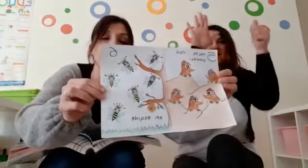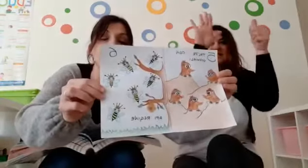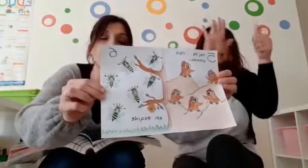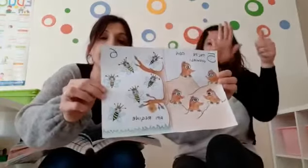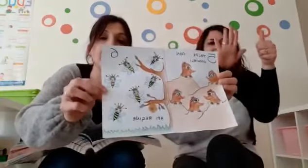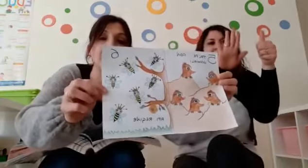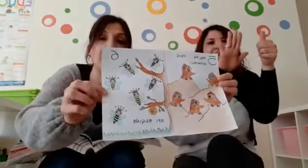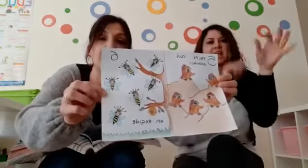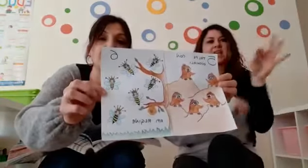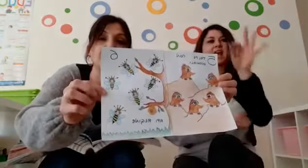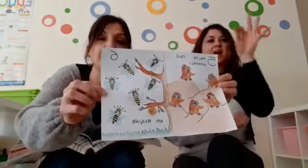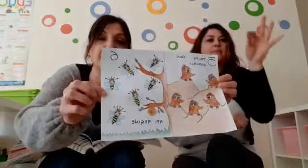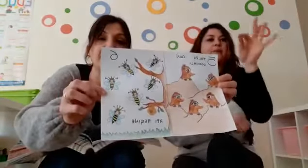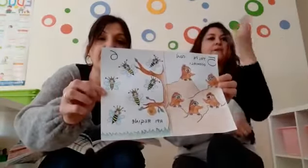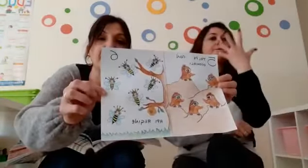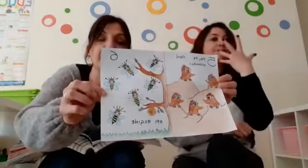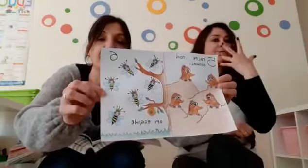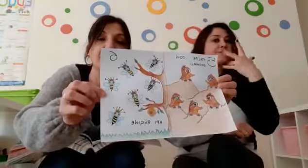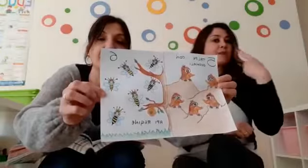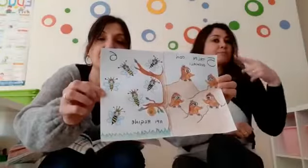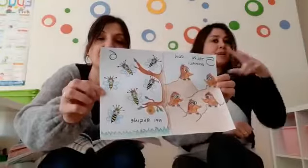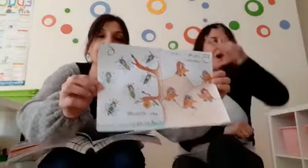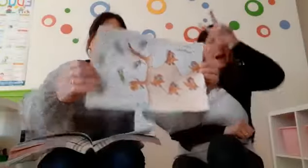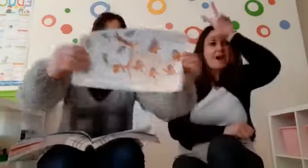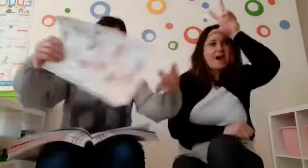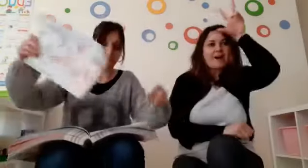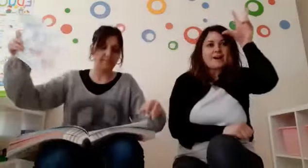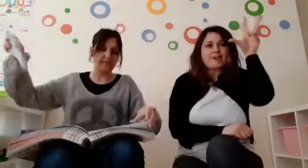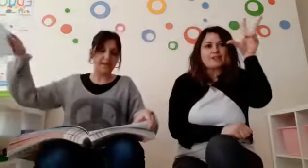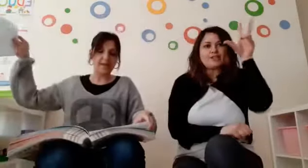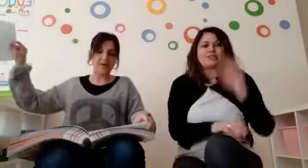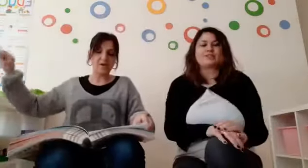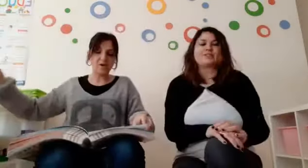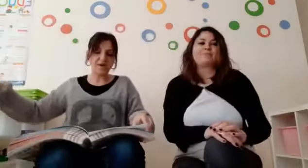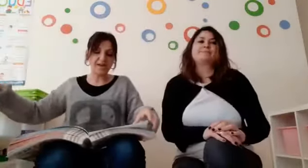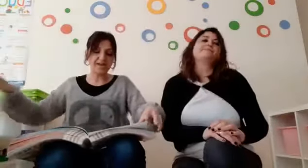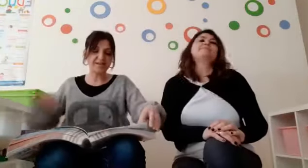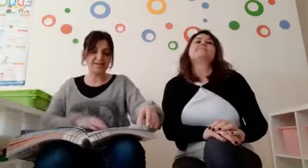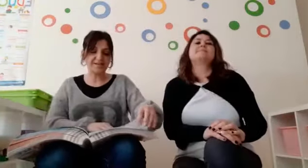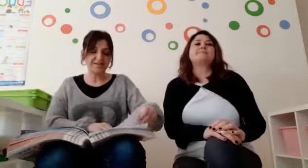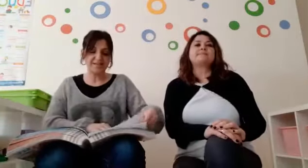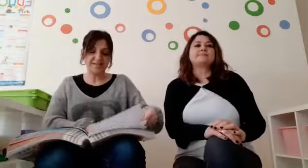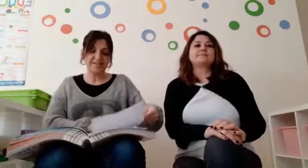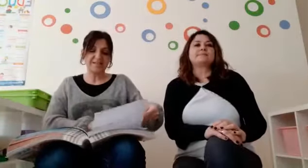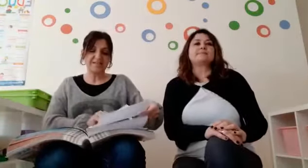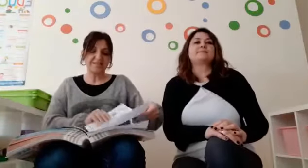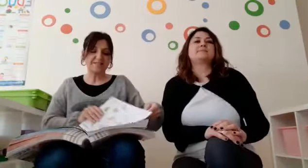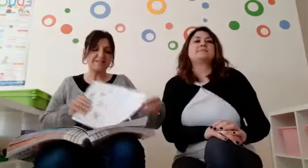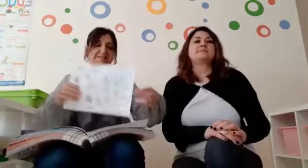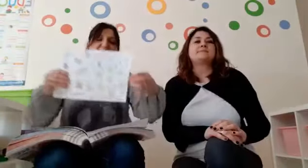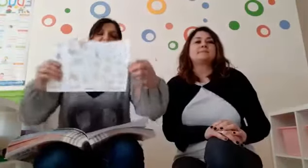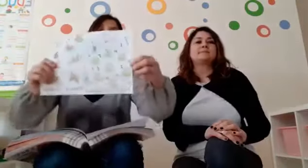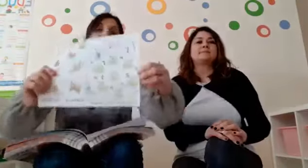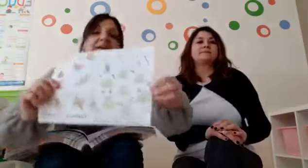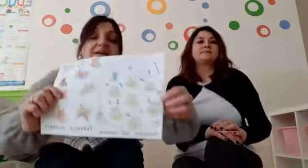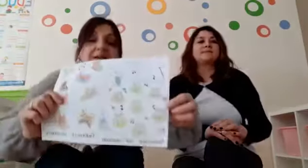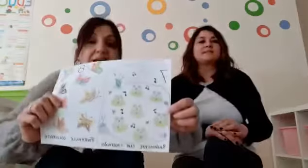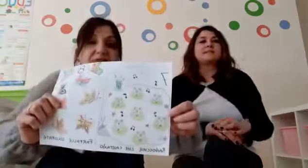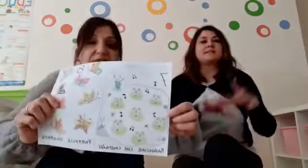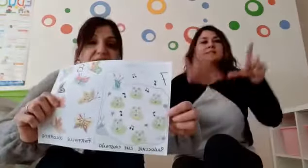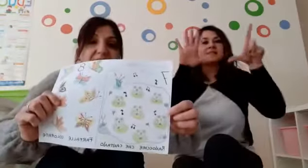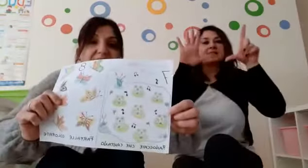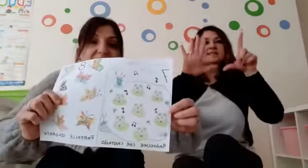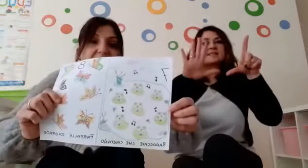sei apine che volevano diventare regine. E ancora sette